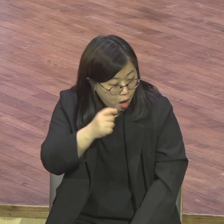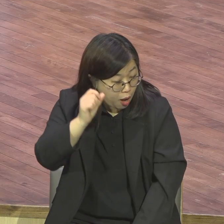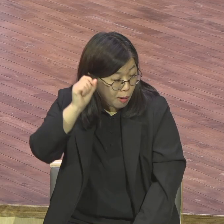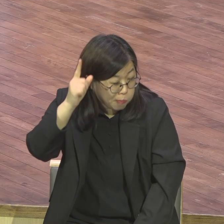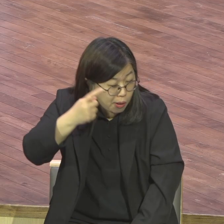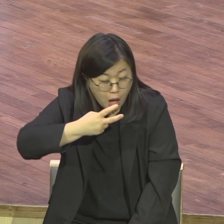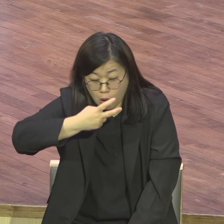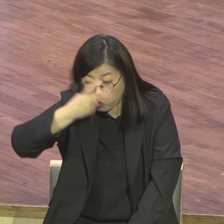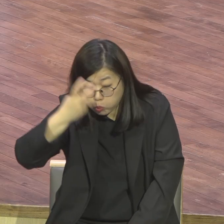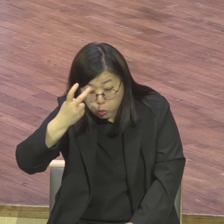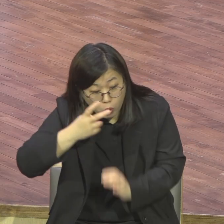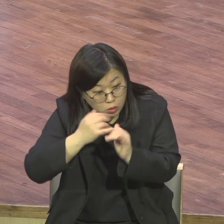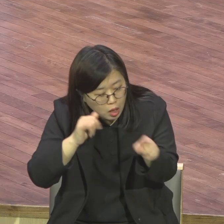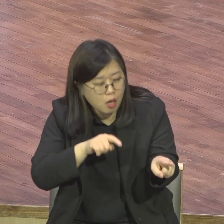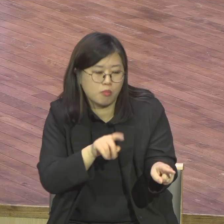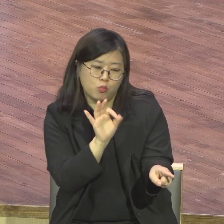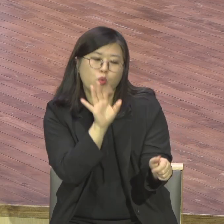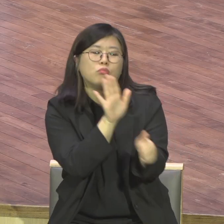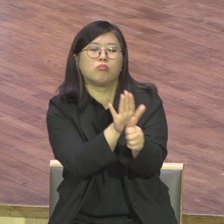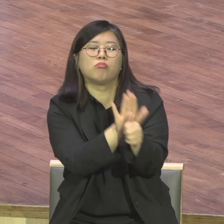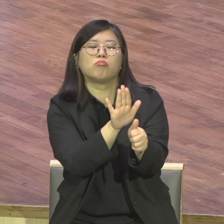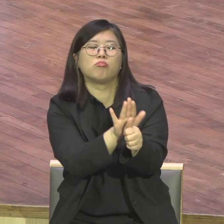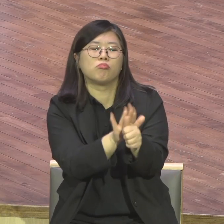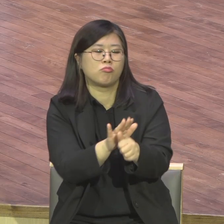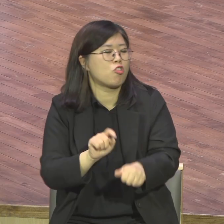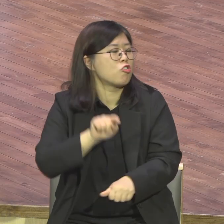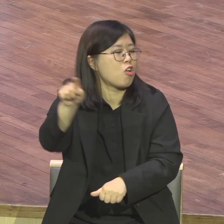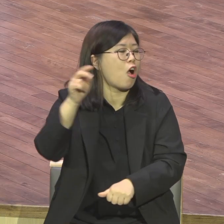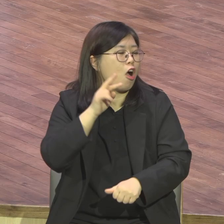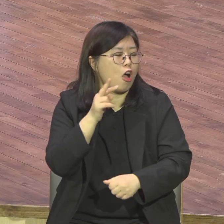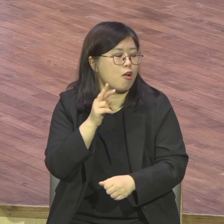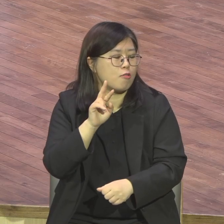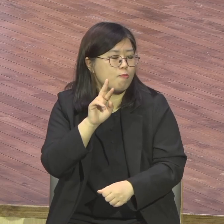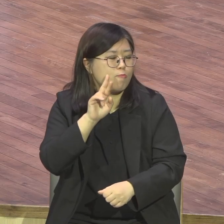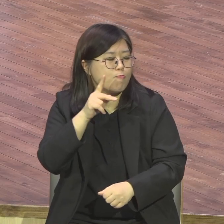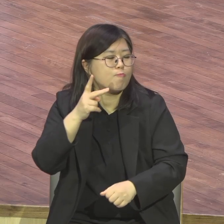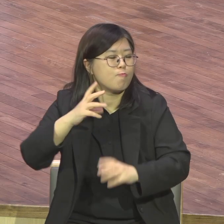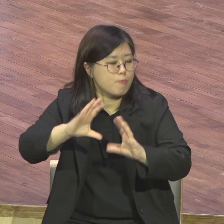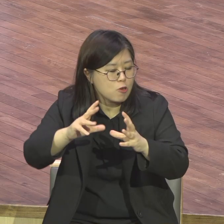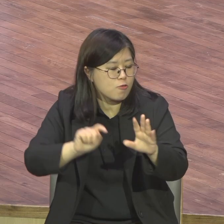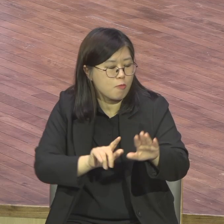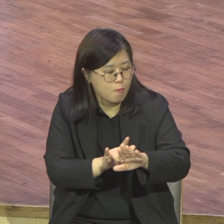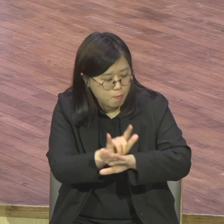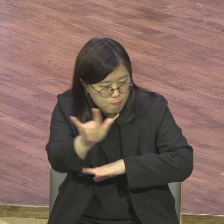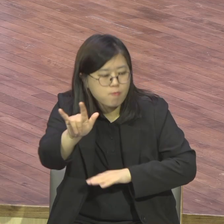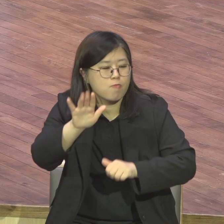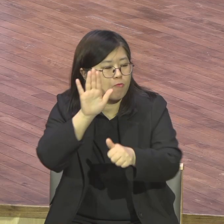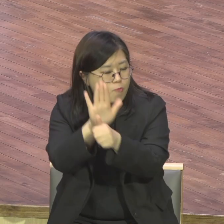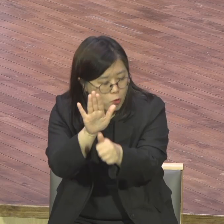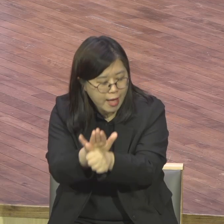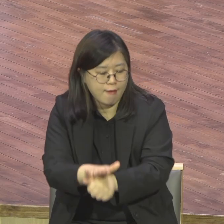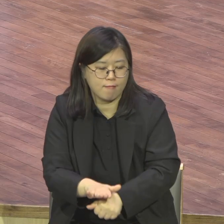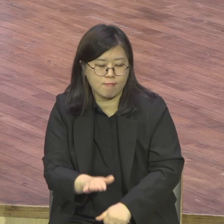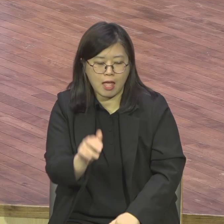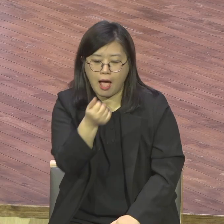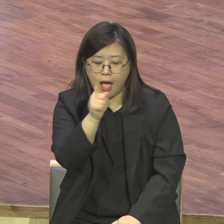보내야 돼 그런데 막 세계적인 인물로 우리 교회 유학 보내가지고 장학금 주가지고 그런 교회도